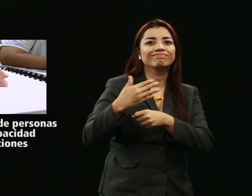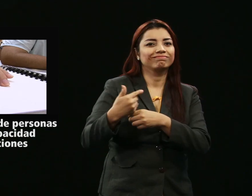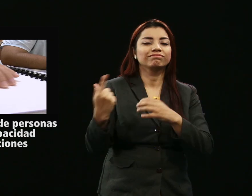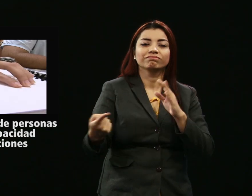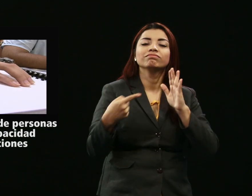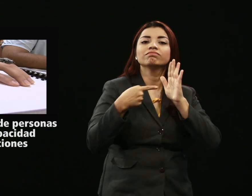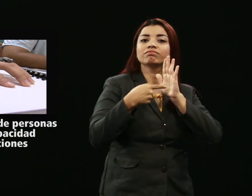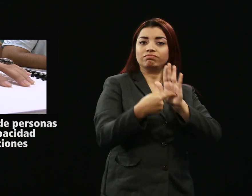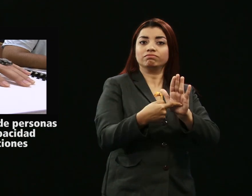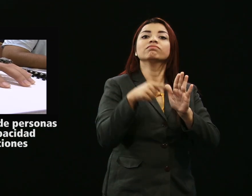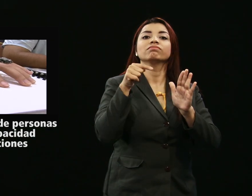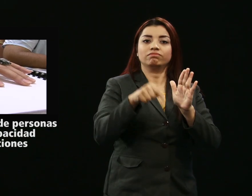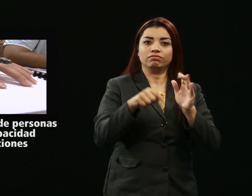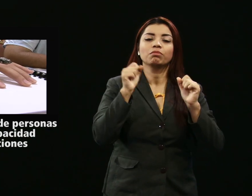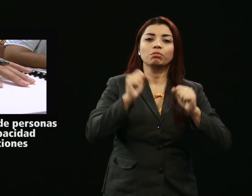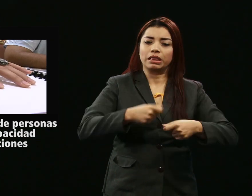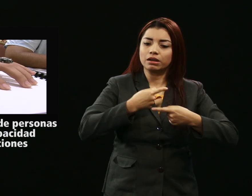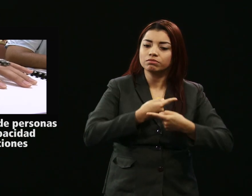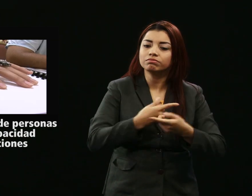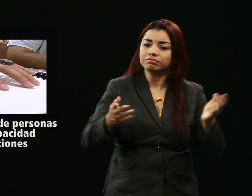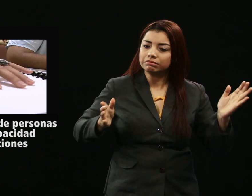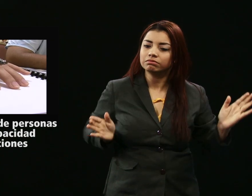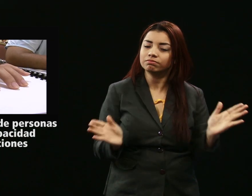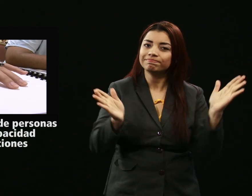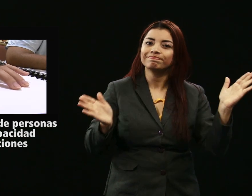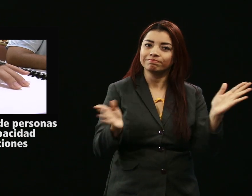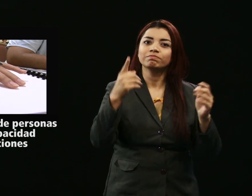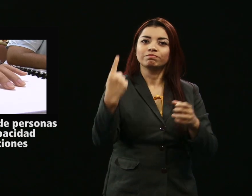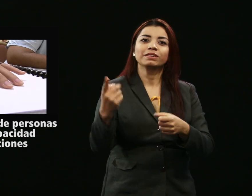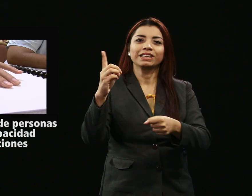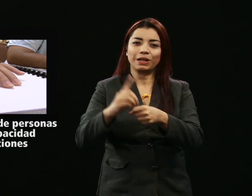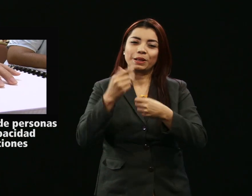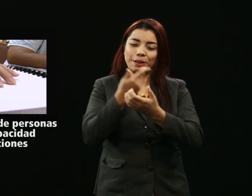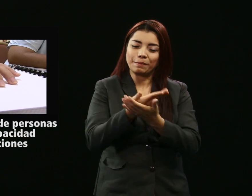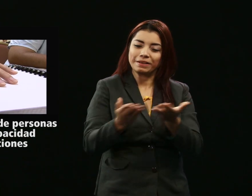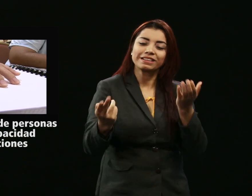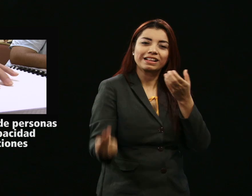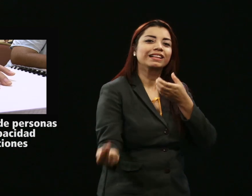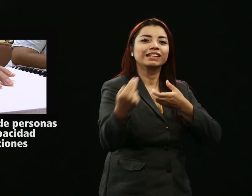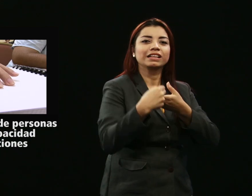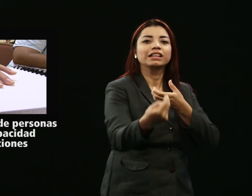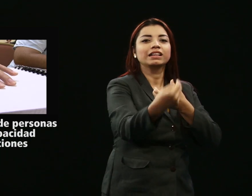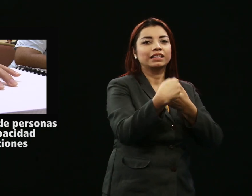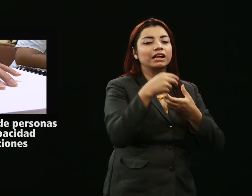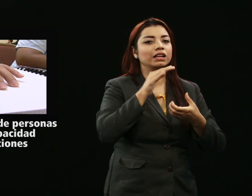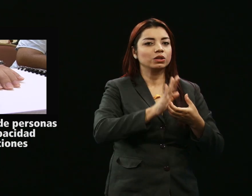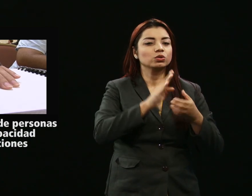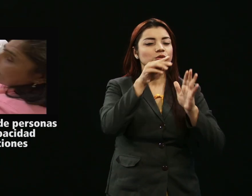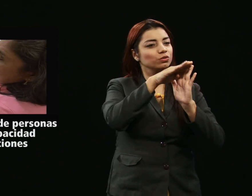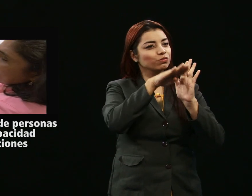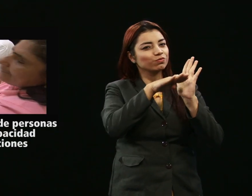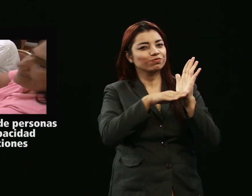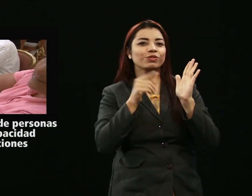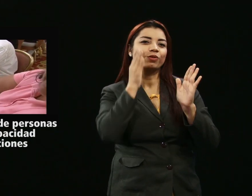políticos los que promoverán la participación de las personas con discapacidad dentro de sus plantillas de elección popular.